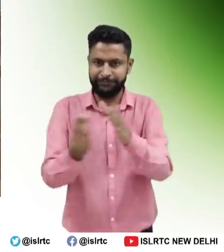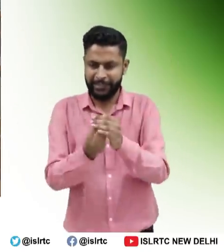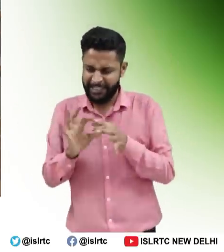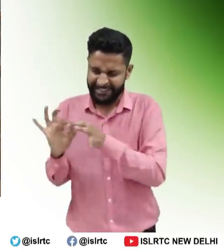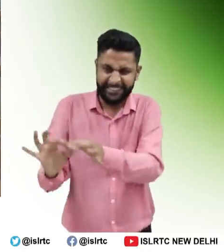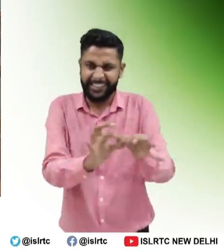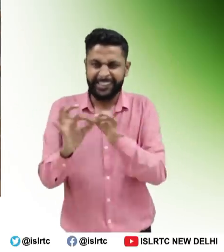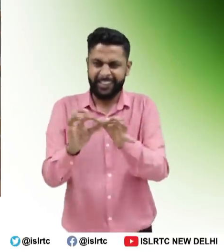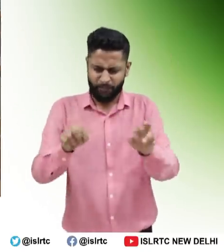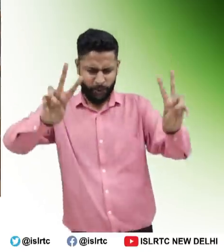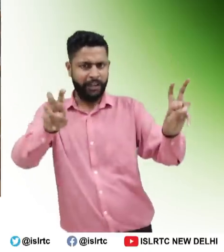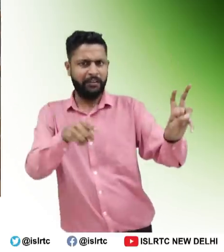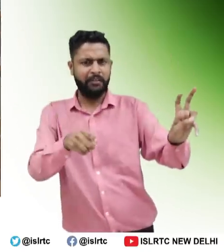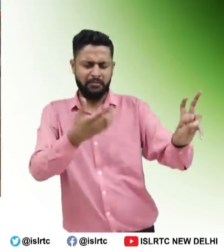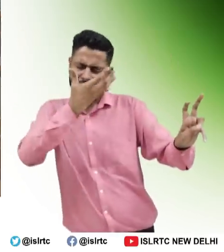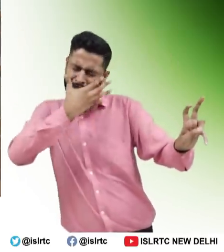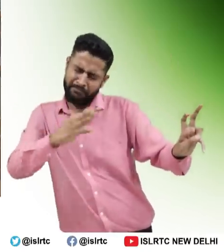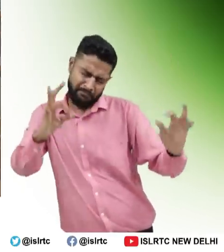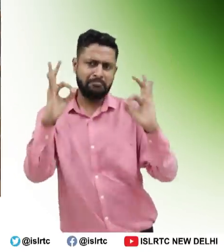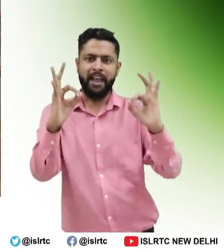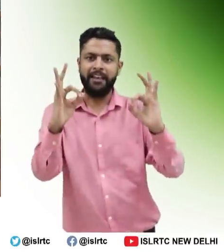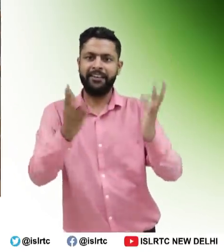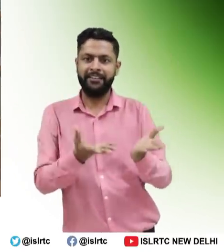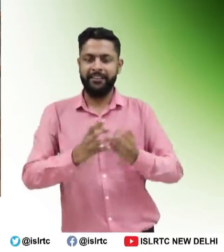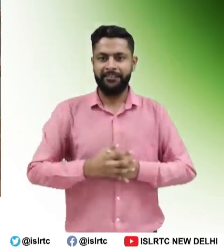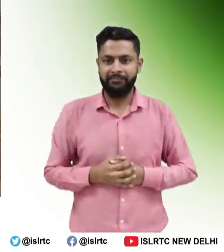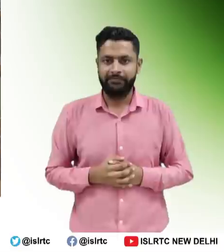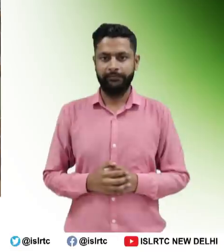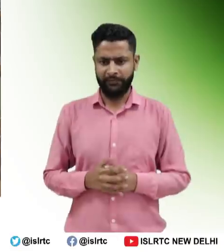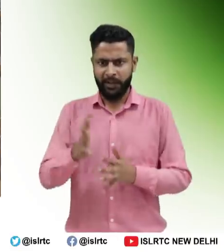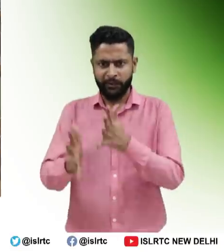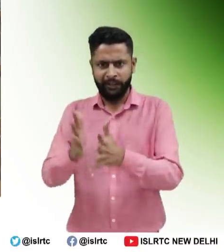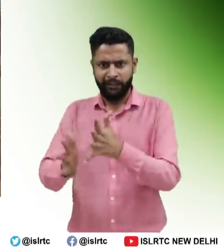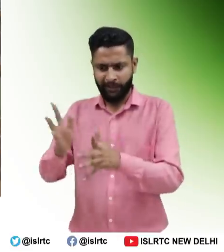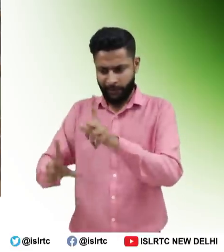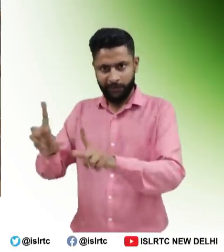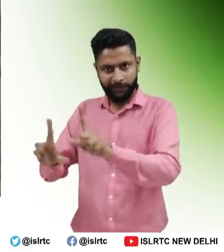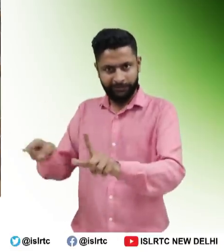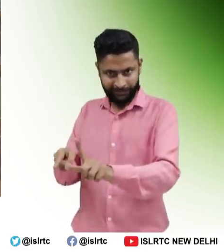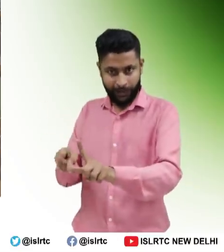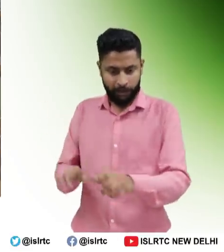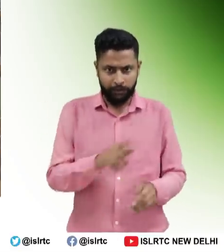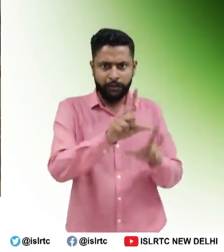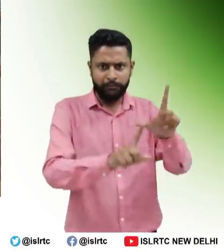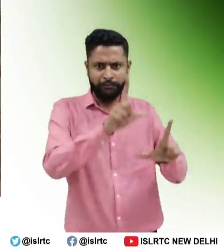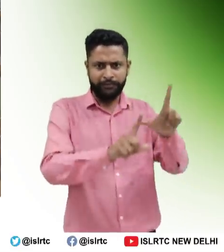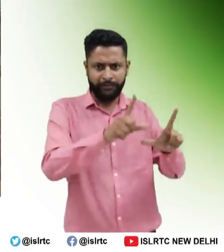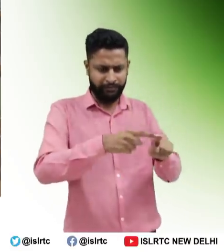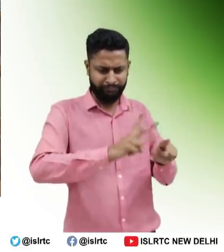नहीं होगा कि ये भासा अन्य सोभी भासाओं से अलोग और अनुठी है क्यूंकि सांकेतिक भासा के